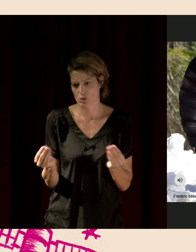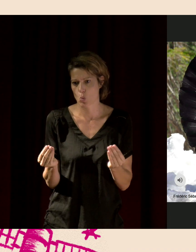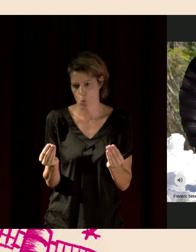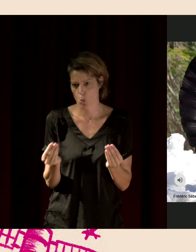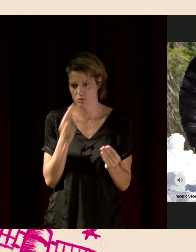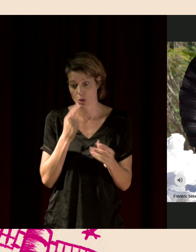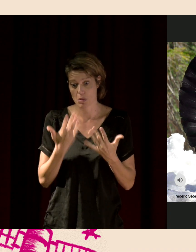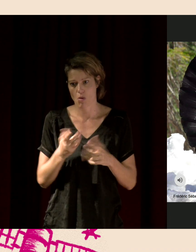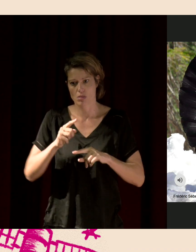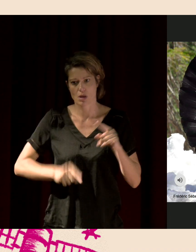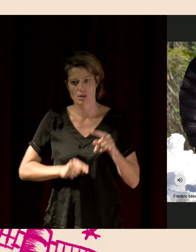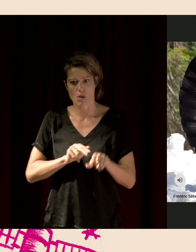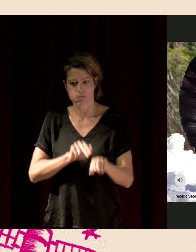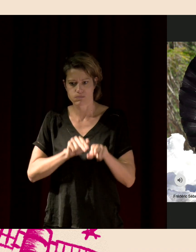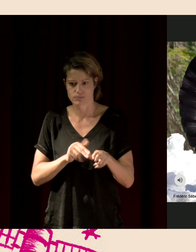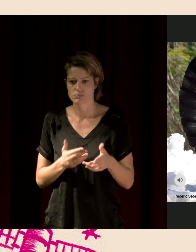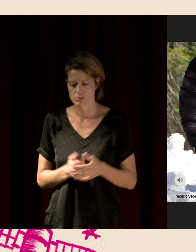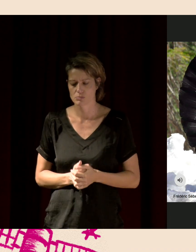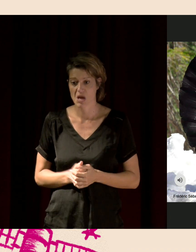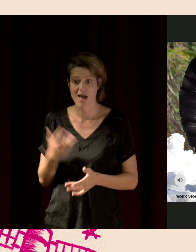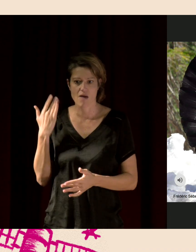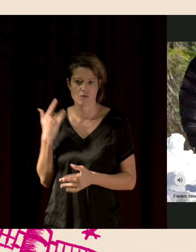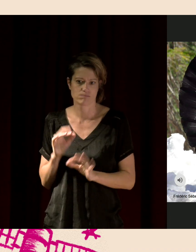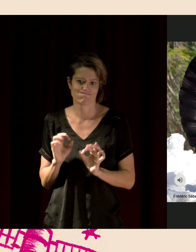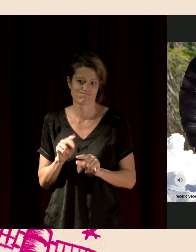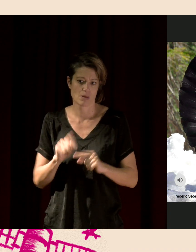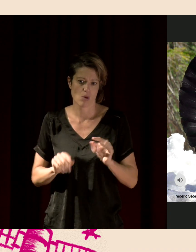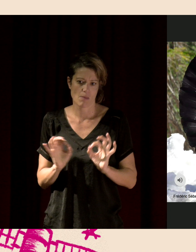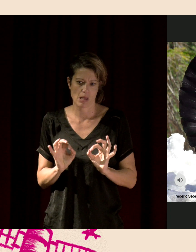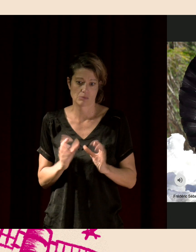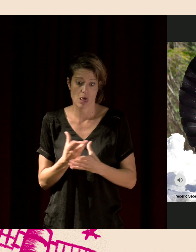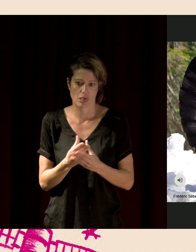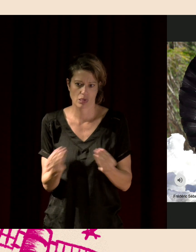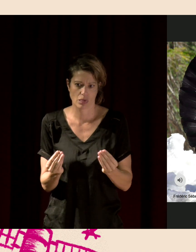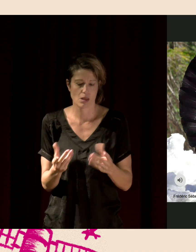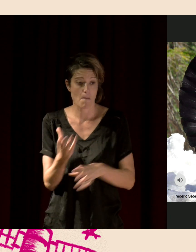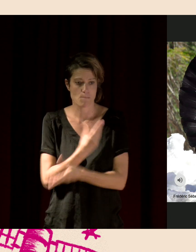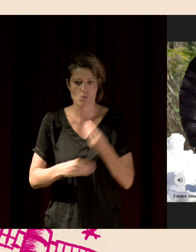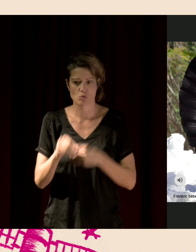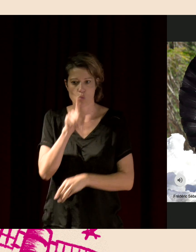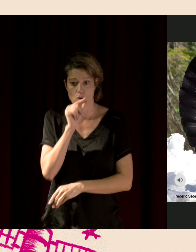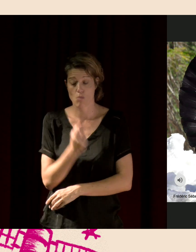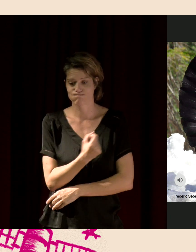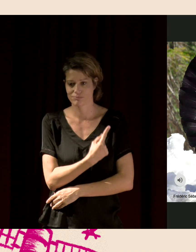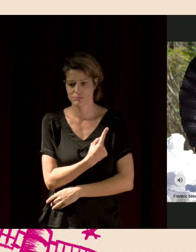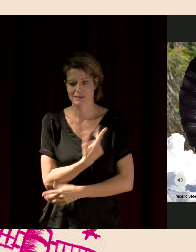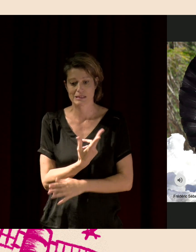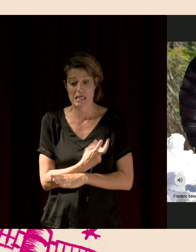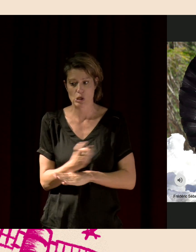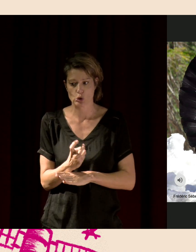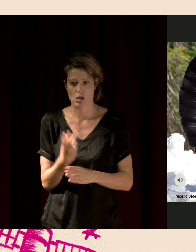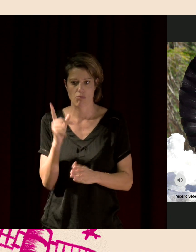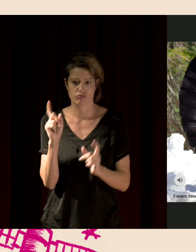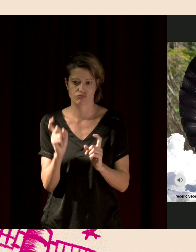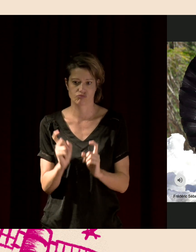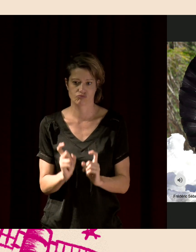pendant de nombreuses années. La population dans le Rizou est en déclin, en danger. Et donc, on veut savoir dans quel